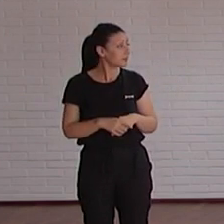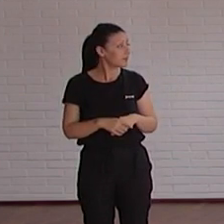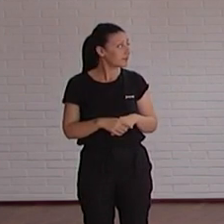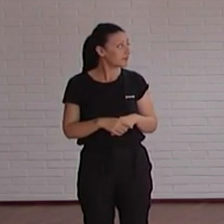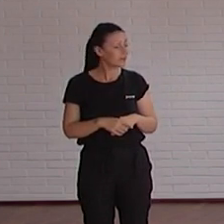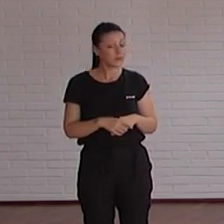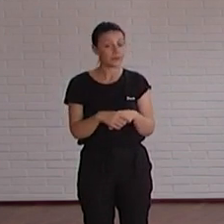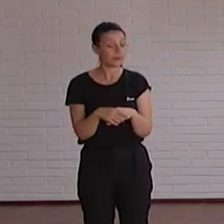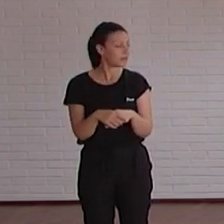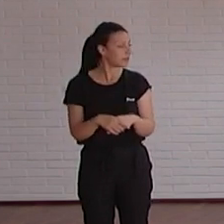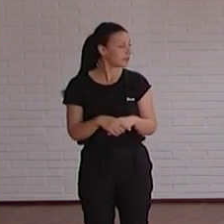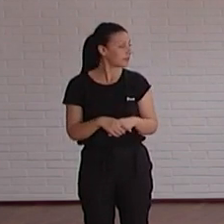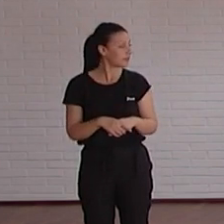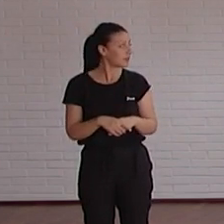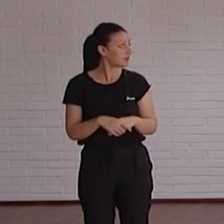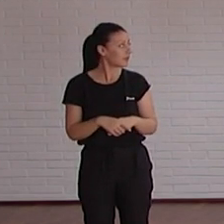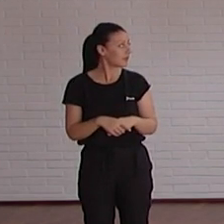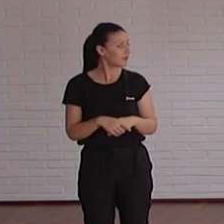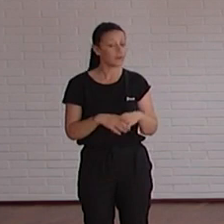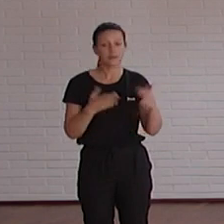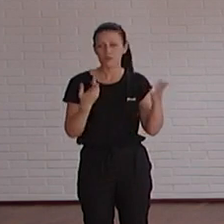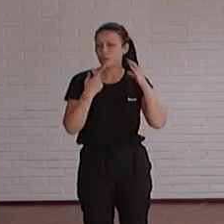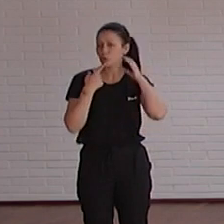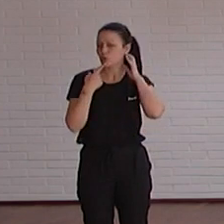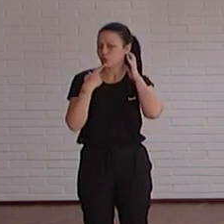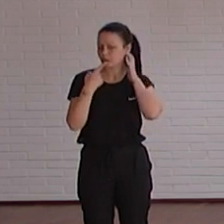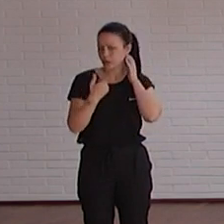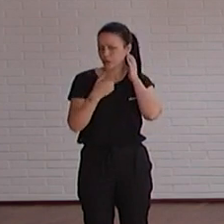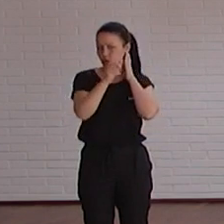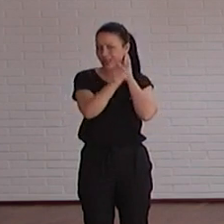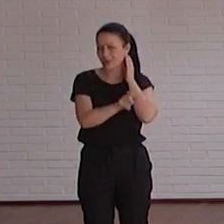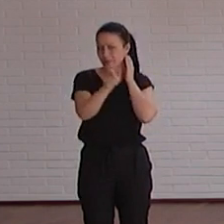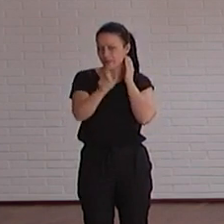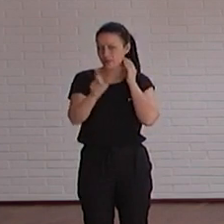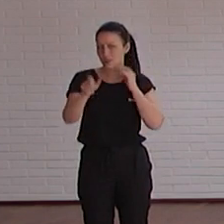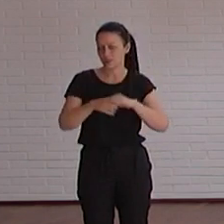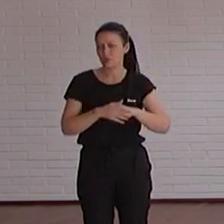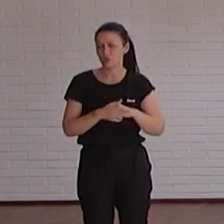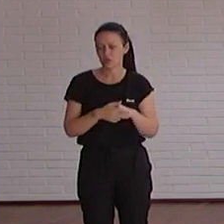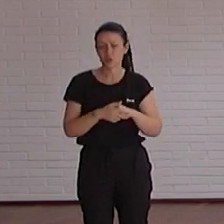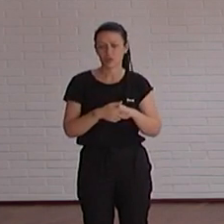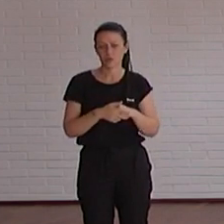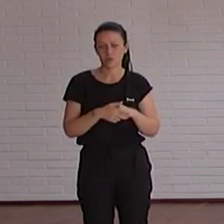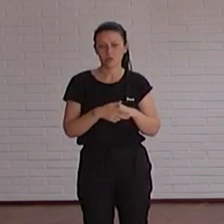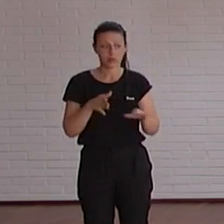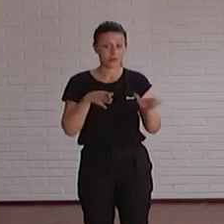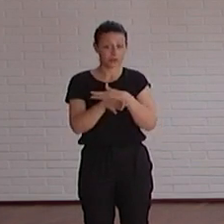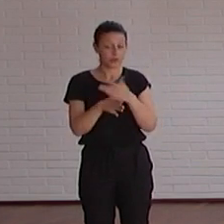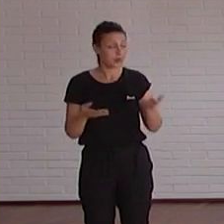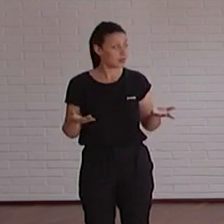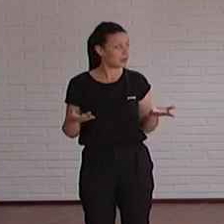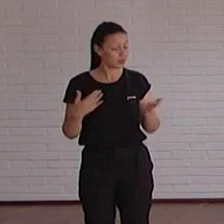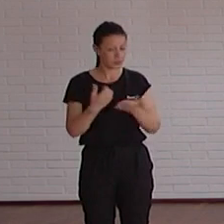pues es especial y sobre todo como has dicho que cada persona tenemos que ser accesibles todos